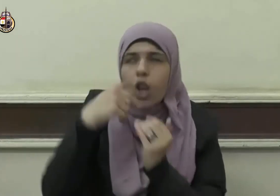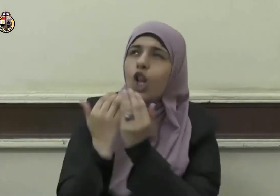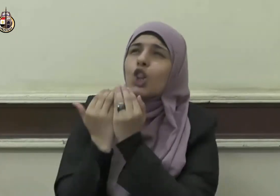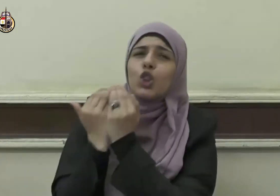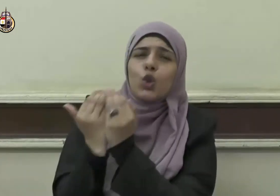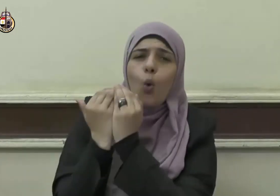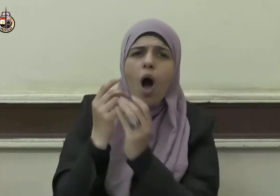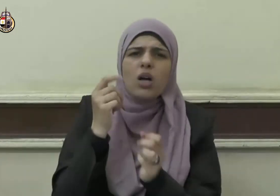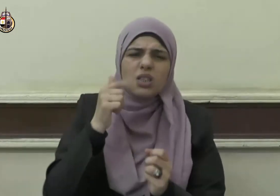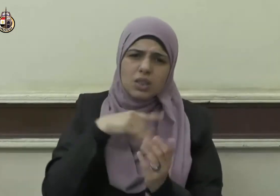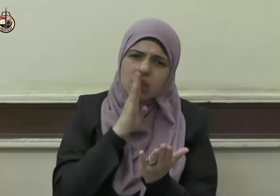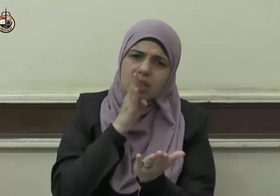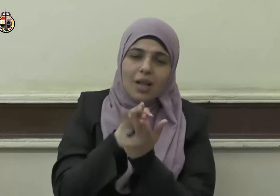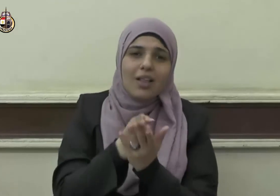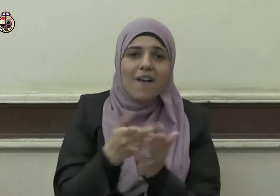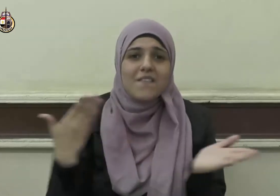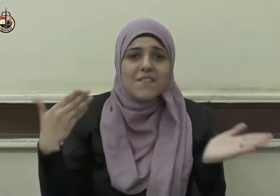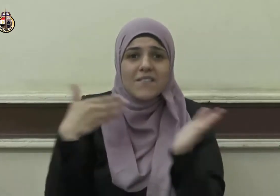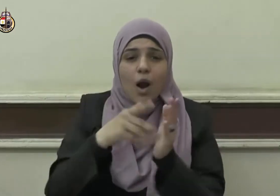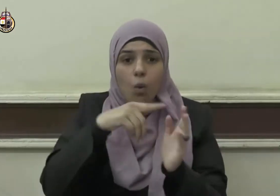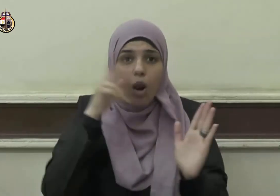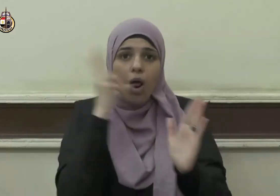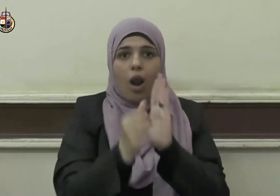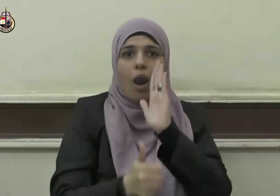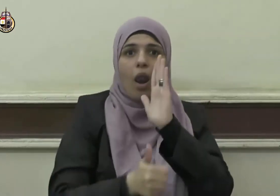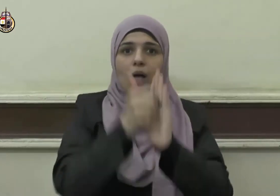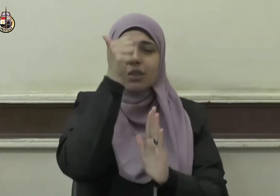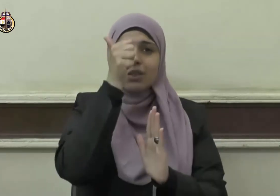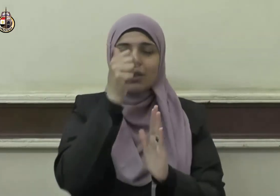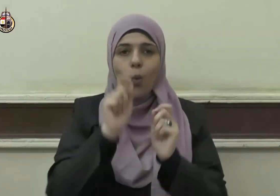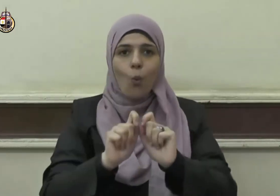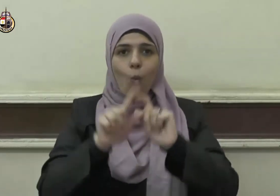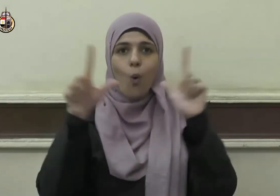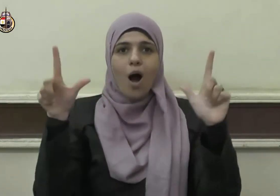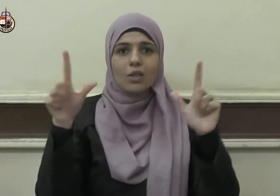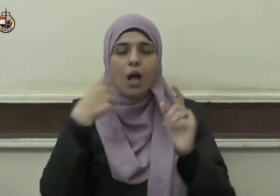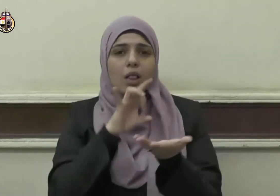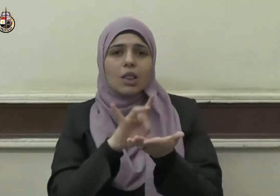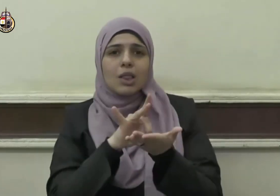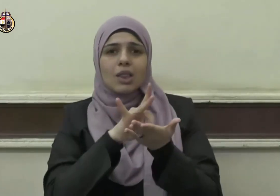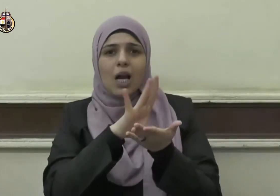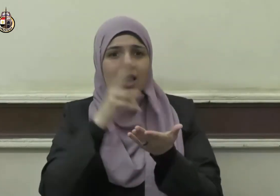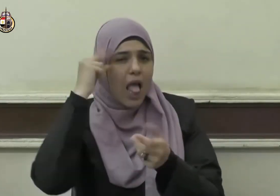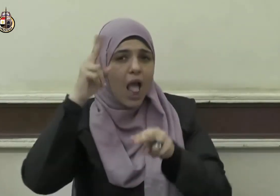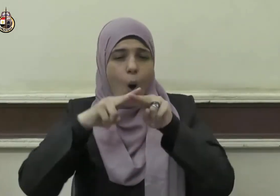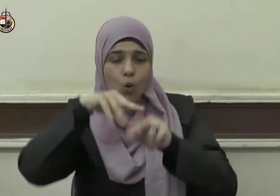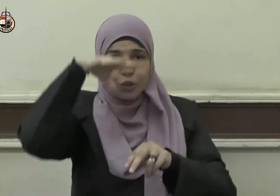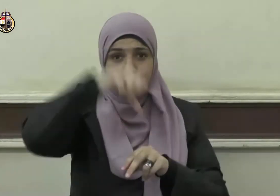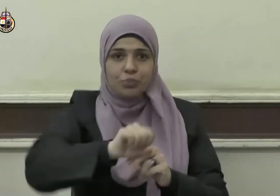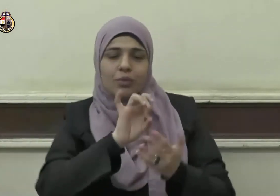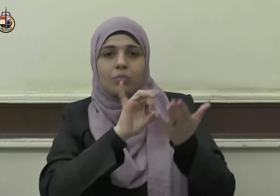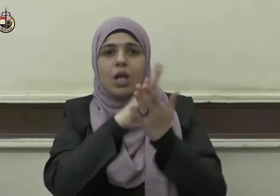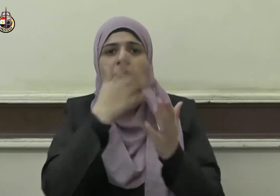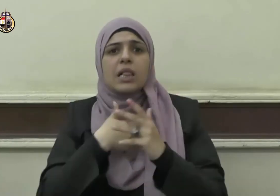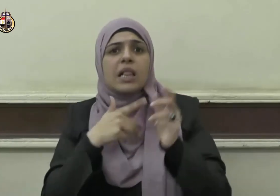الصادق فكان النصر النبين وطرب الممتدين دفاعاً عن الدين